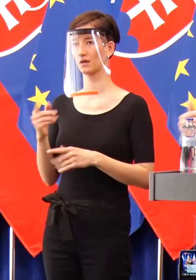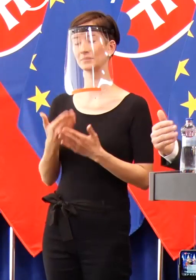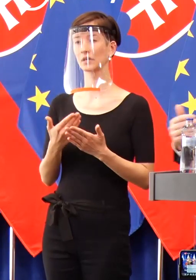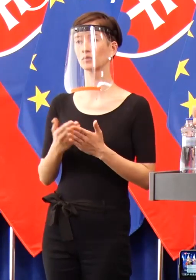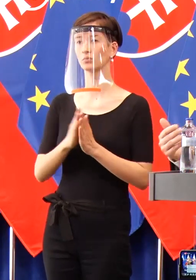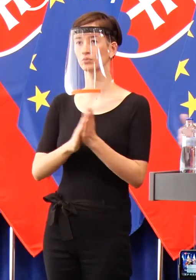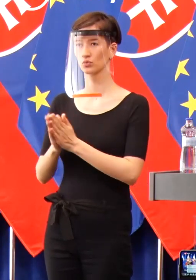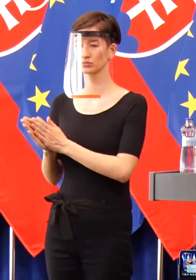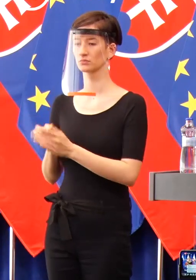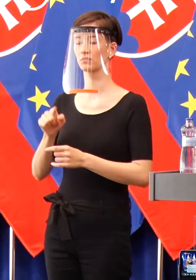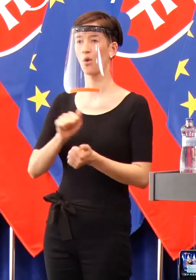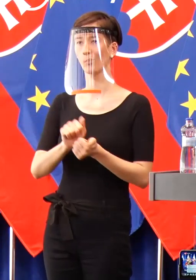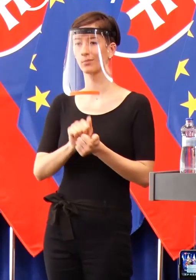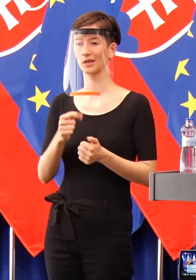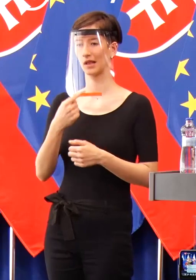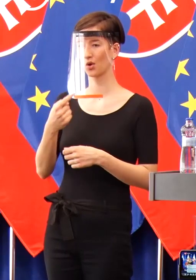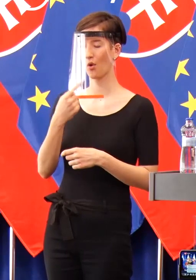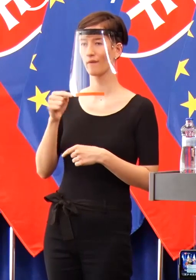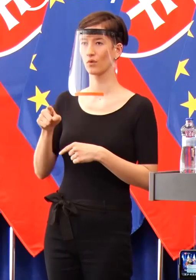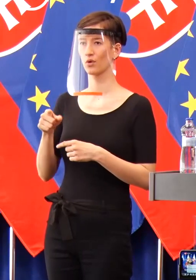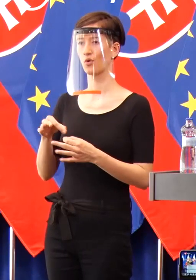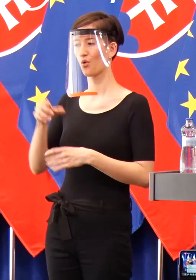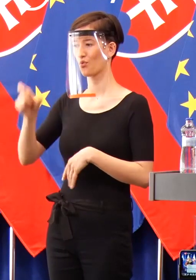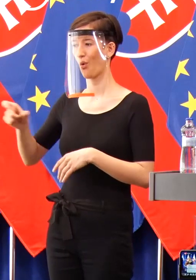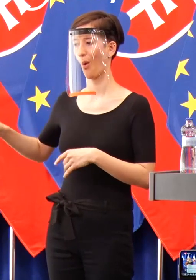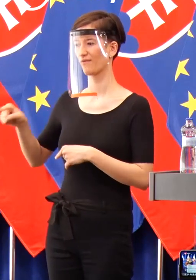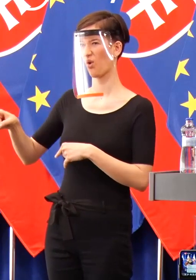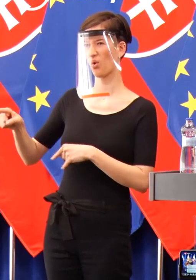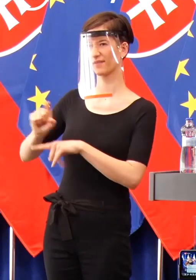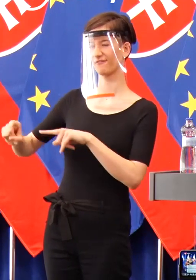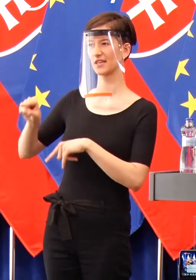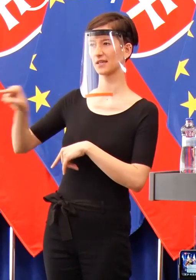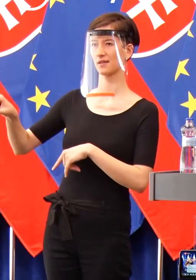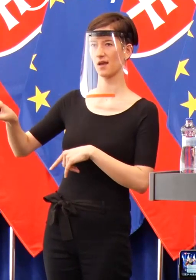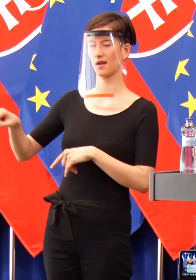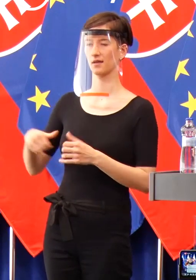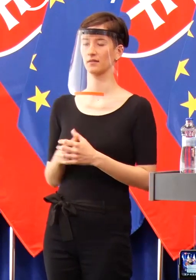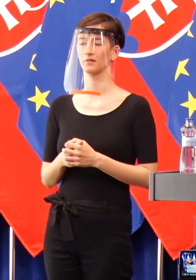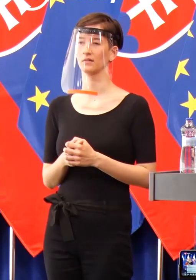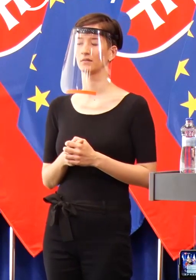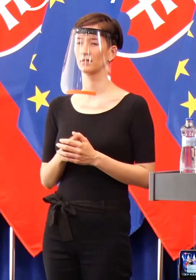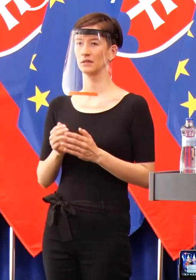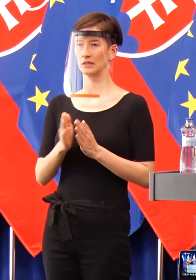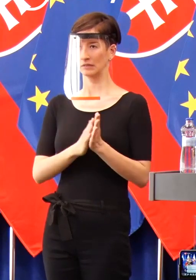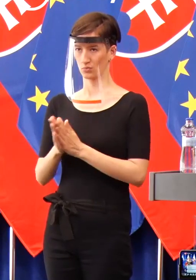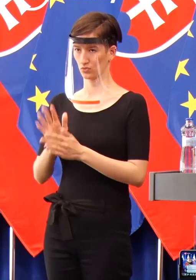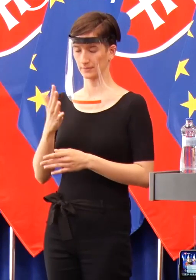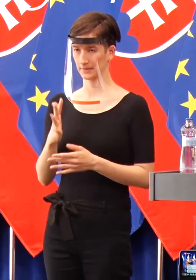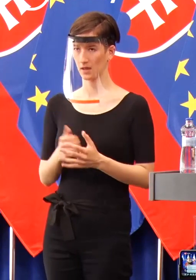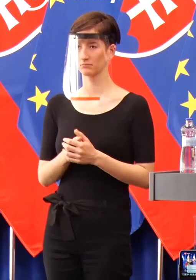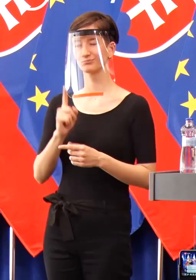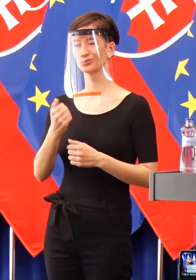len iba na druhých ľudí, ktorí majú inej farby pleti. Dávajme si pozor na kohokoľvek iného, koho stretneme.